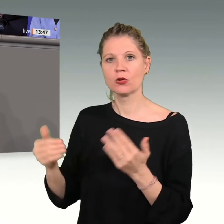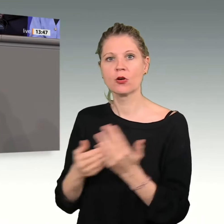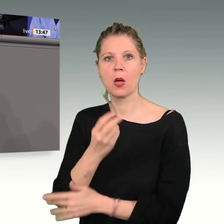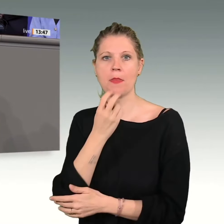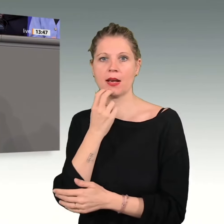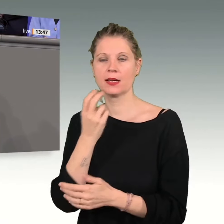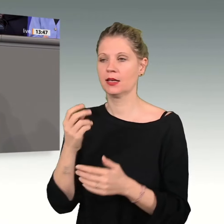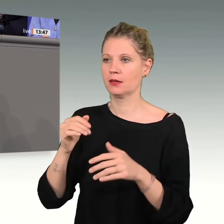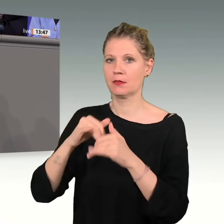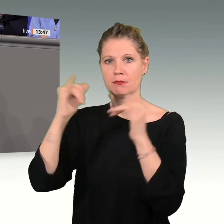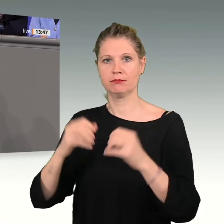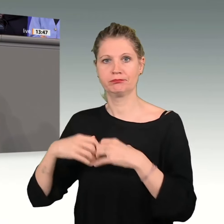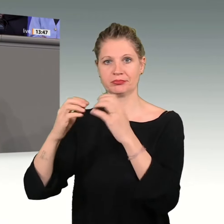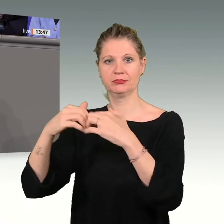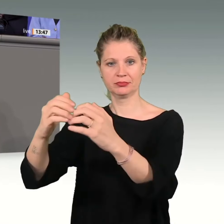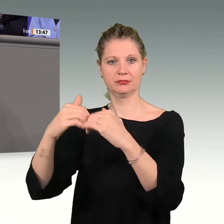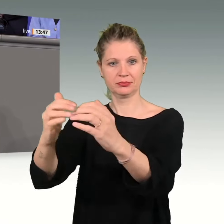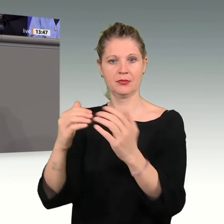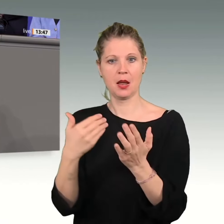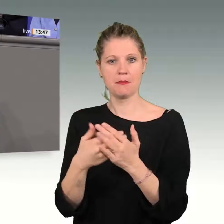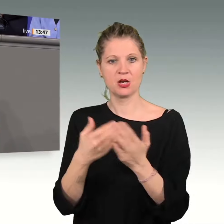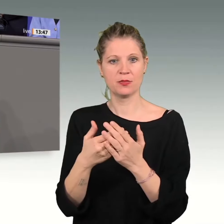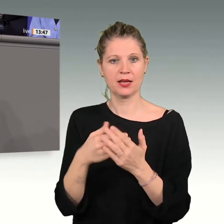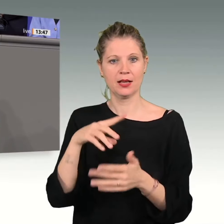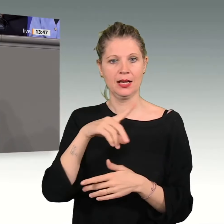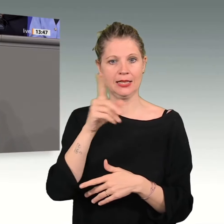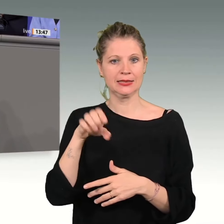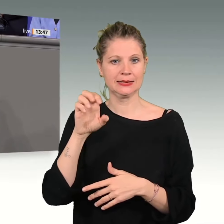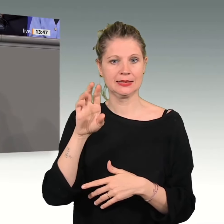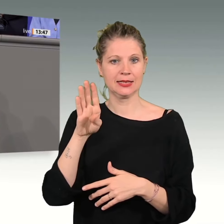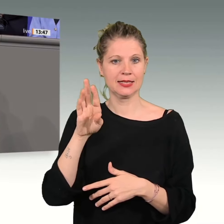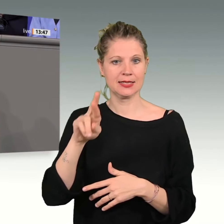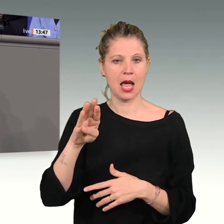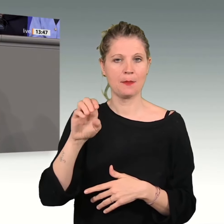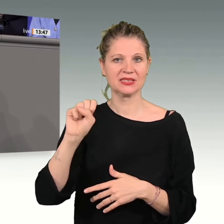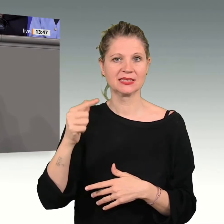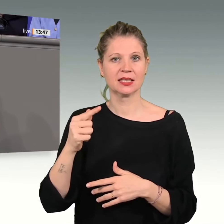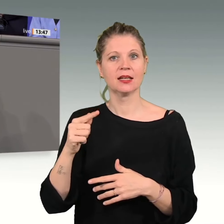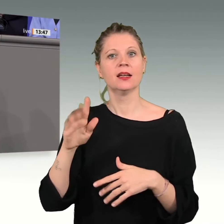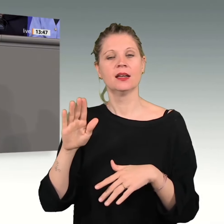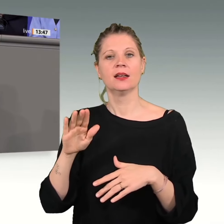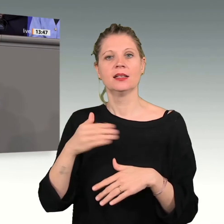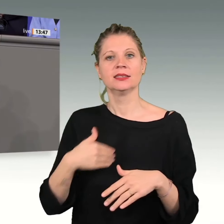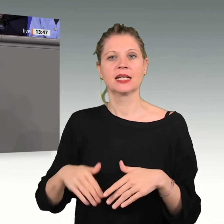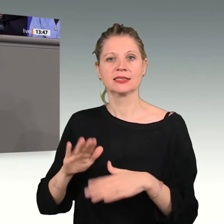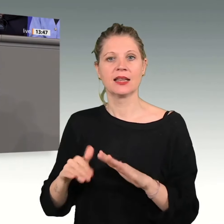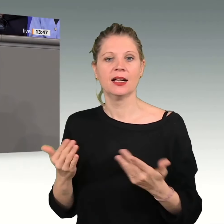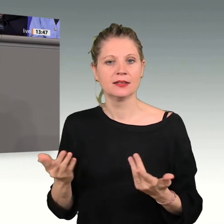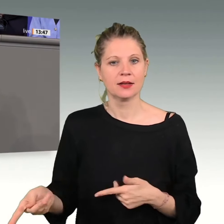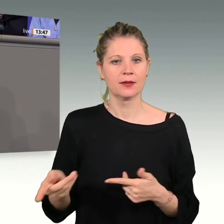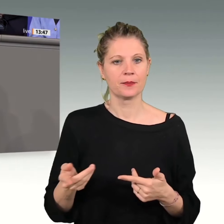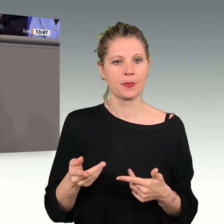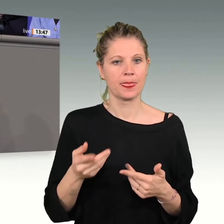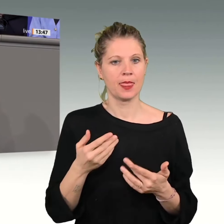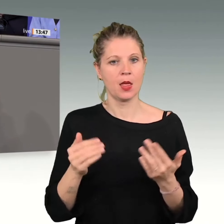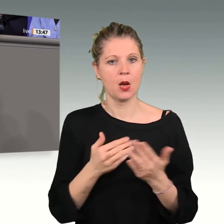Bestes Beispiel ist Anhalt Serbs aus Sachsen-Anhalt. Erneuerbare Erzeugung von 100 MW aus Wind, aus Sonne, aus Bioenergie auf dem alten Russenflughafen, der